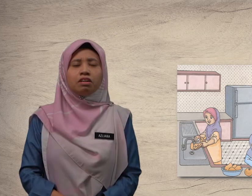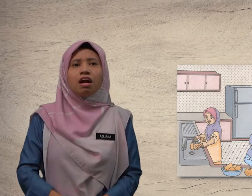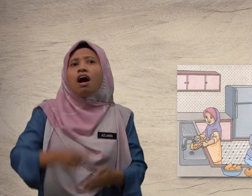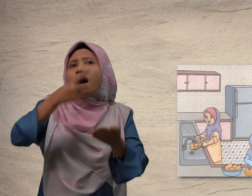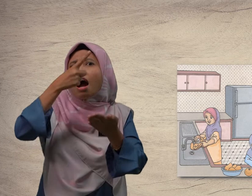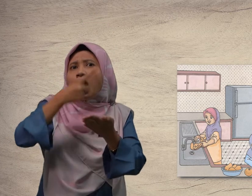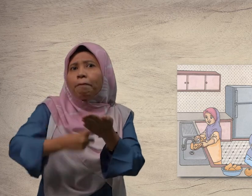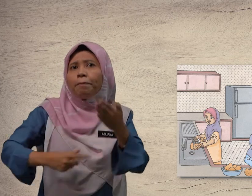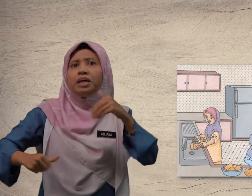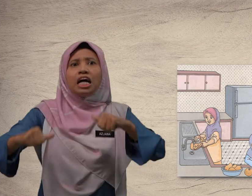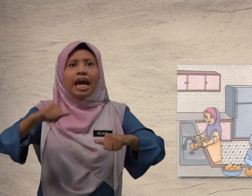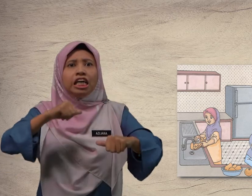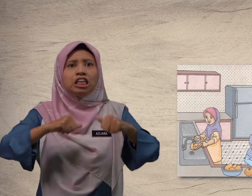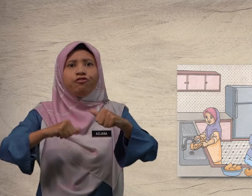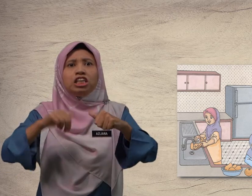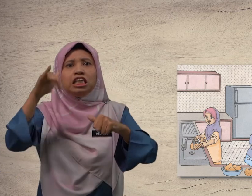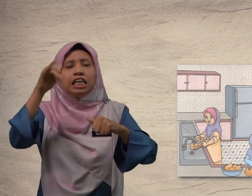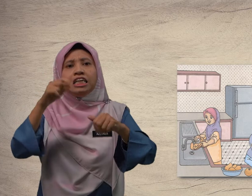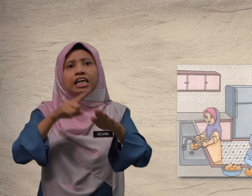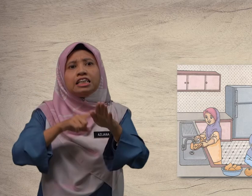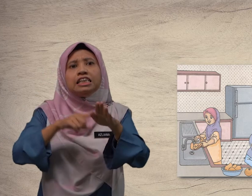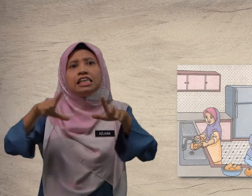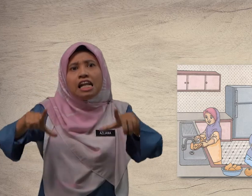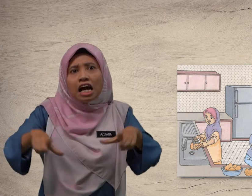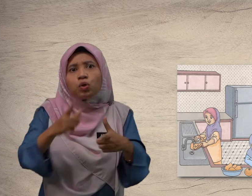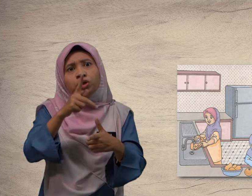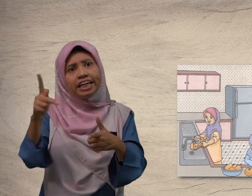Apa aktiviti yang dilakukan?